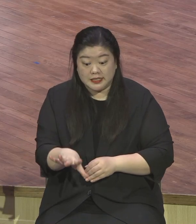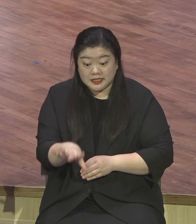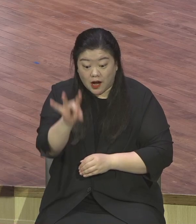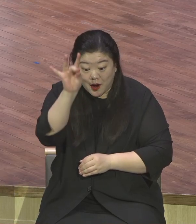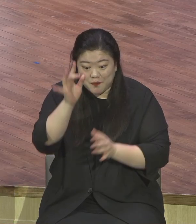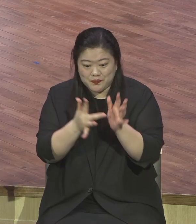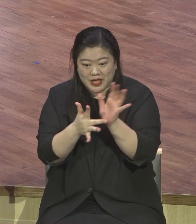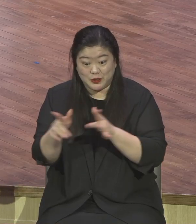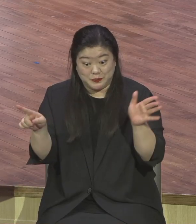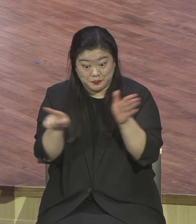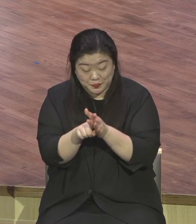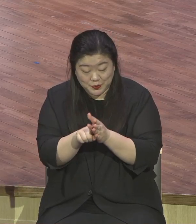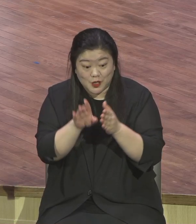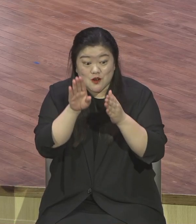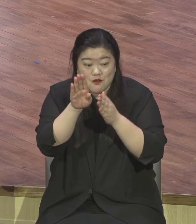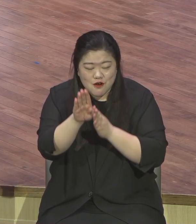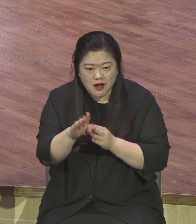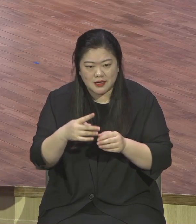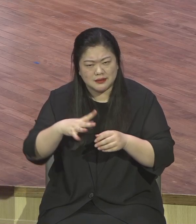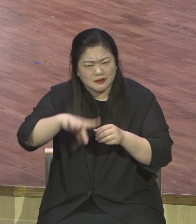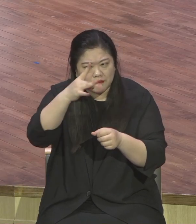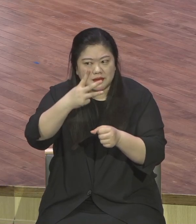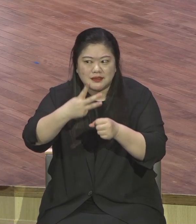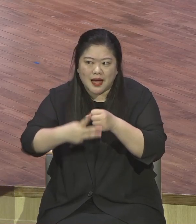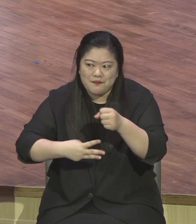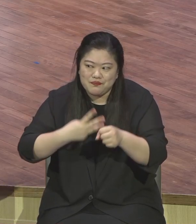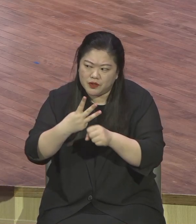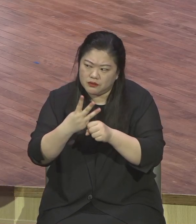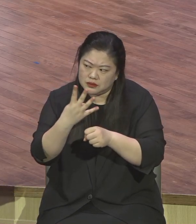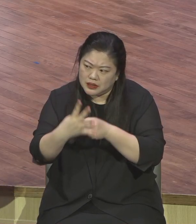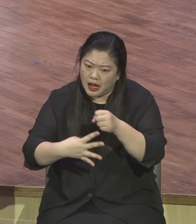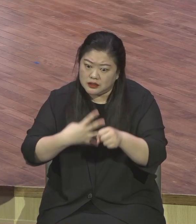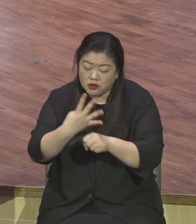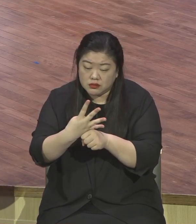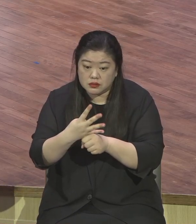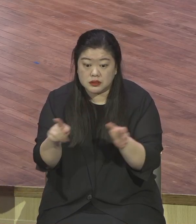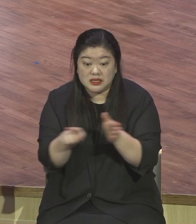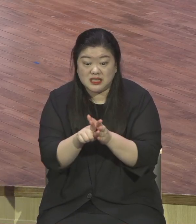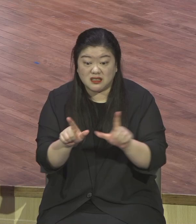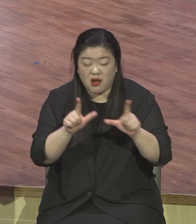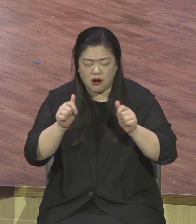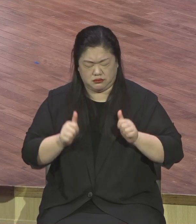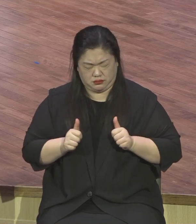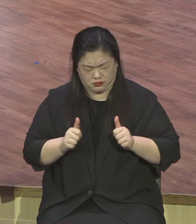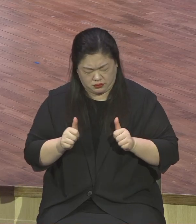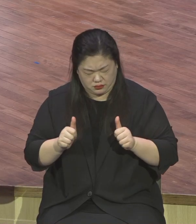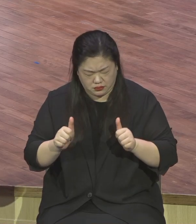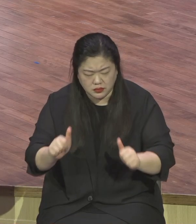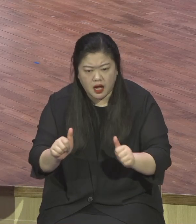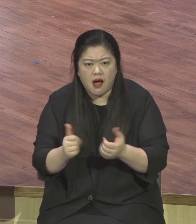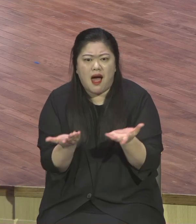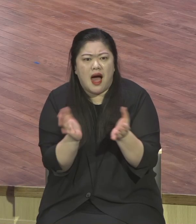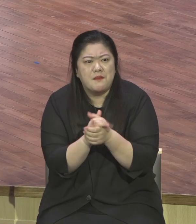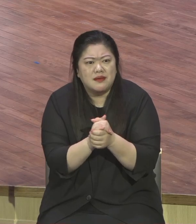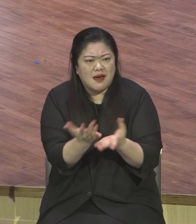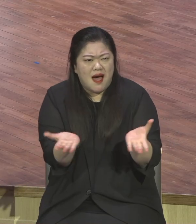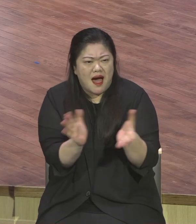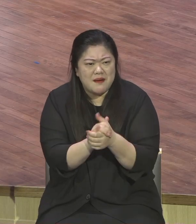식어가 그냥 그 첫 사랑이 어디로 갔는지 올라다니면 타석만 남아가지고 폼만 잡고